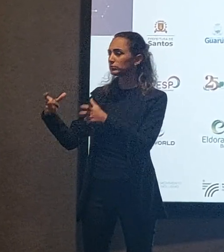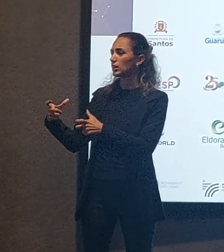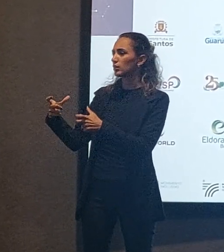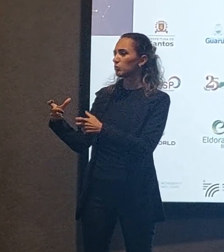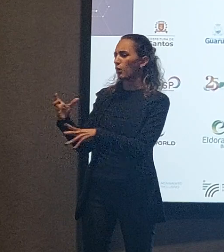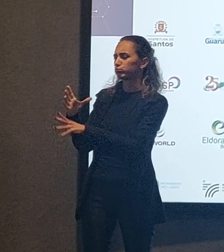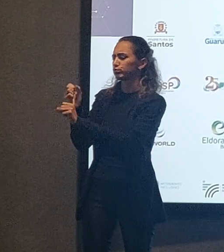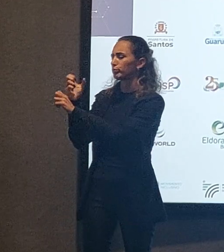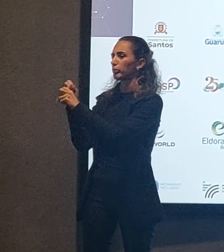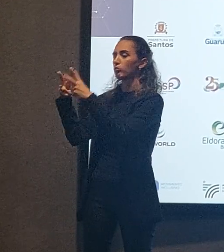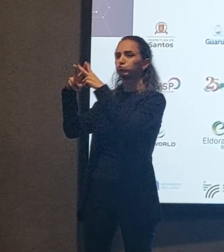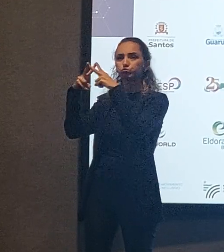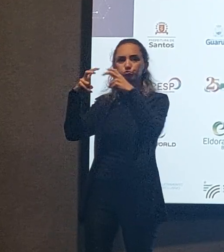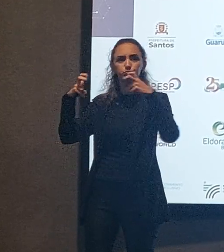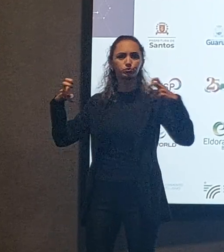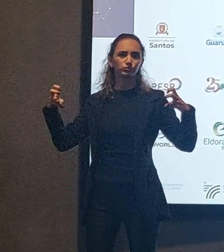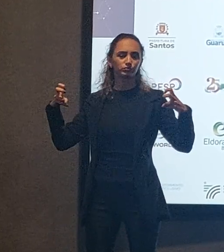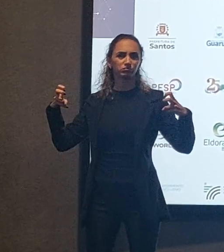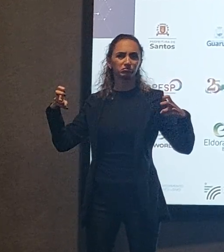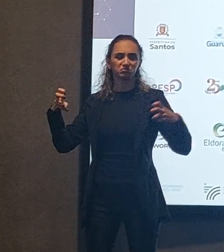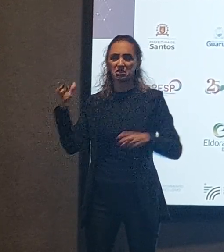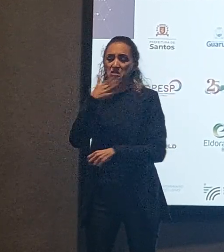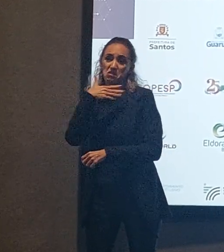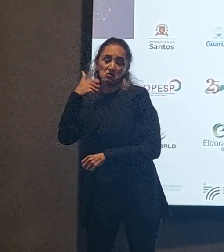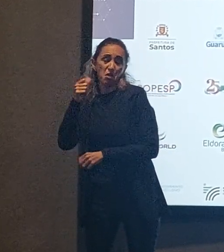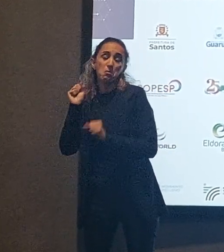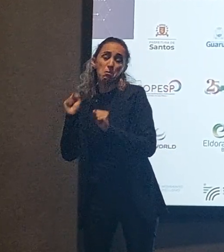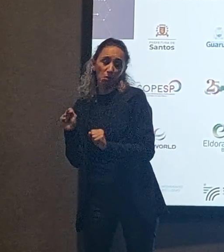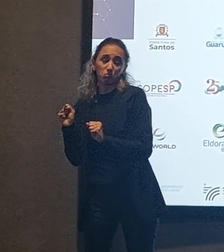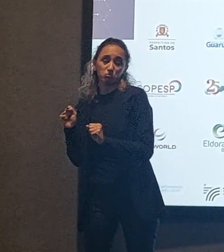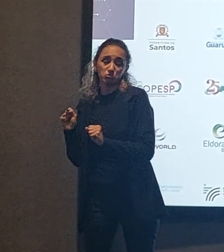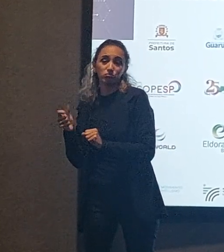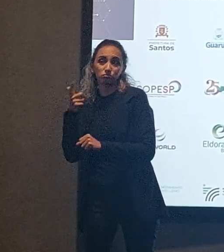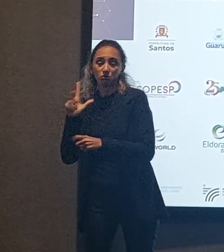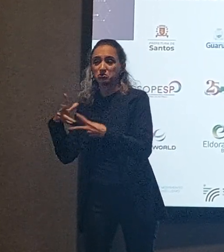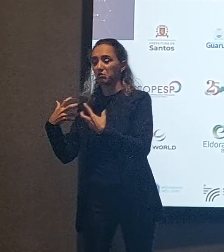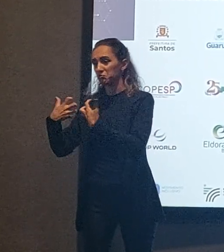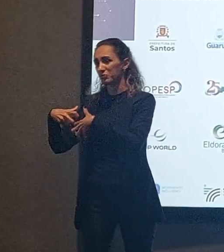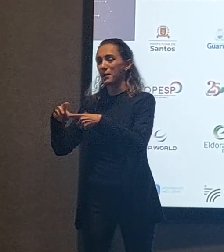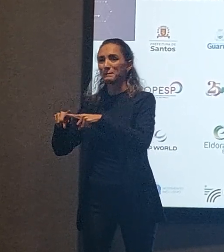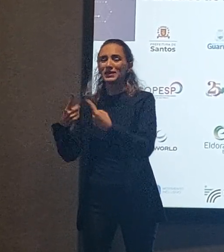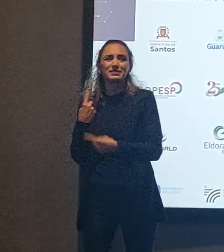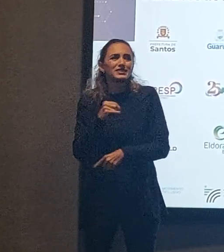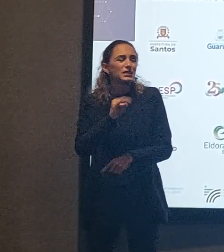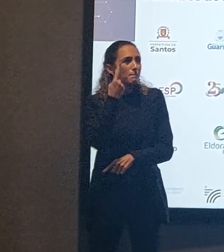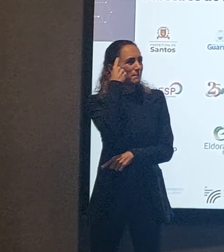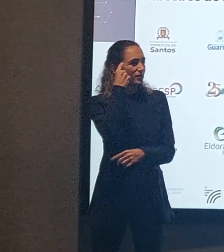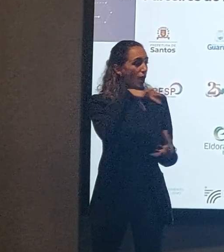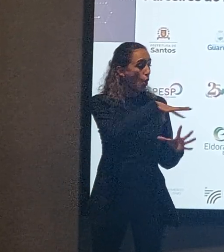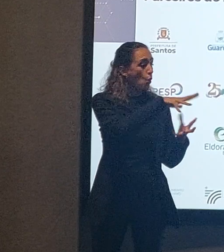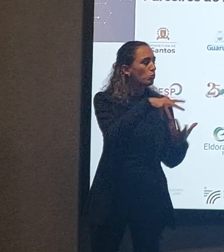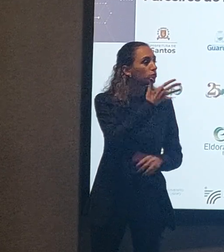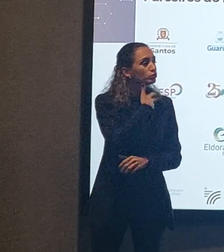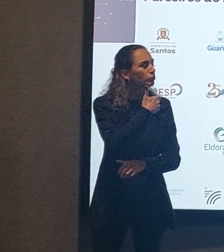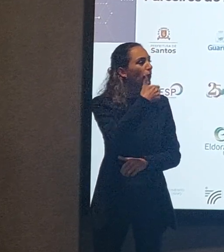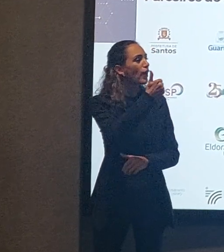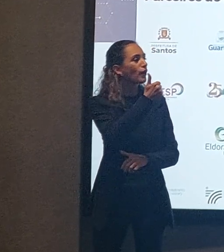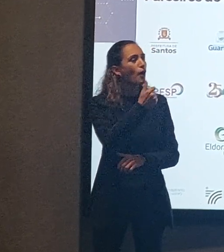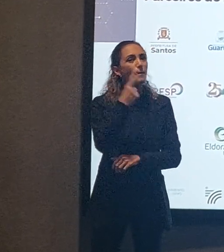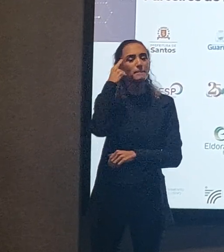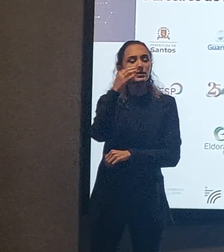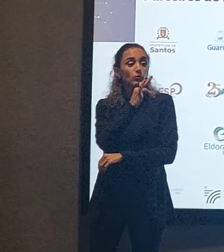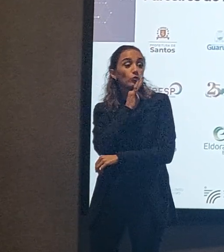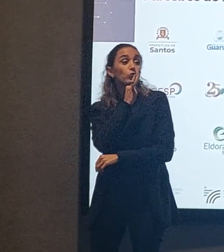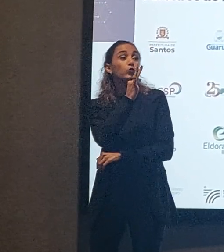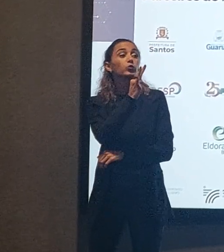fazer um cálculo de uma ponte, alguma coisa, não é melhor caminho, mas pode até ser que funcione. Mas se a gente pensar realmente no mundo melhor, se a gente pensar no futuro